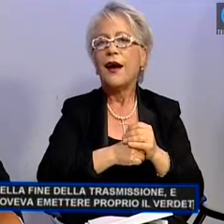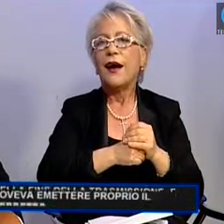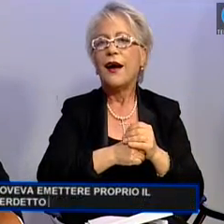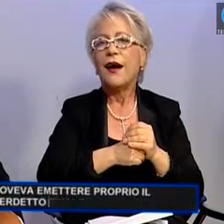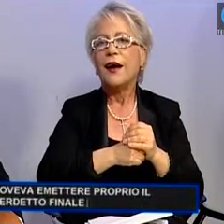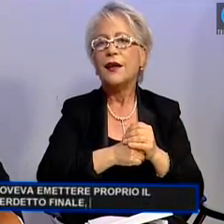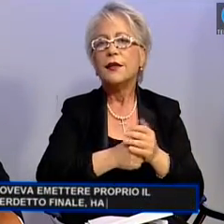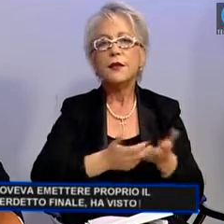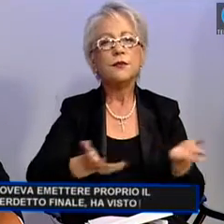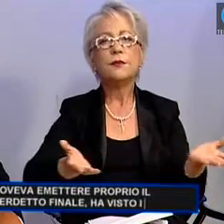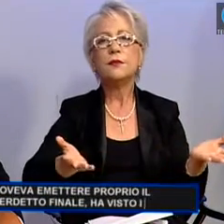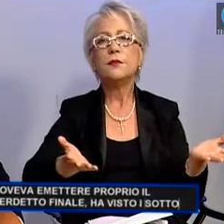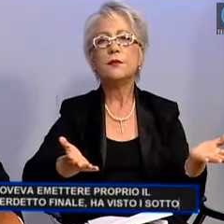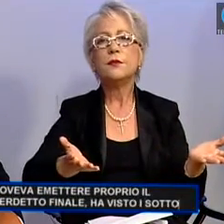sparire.